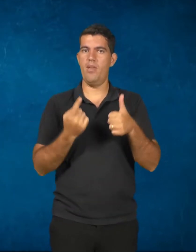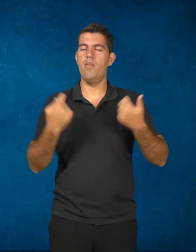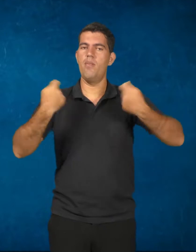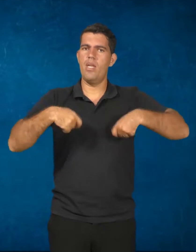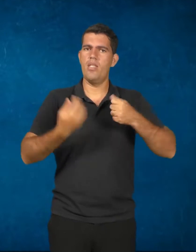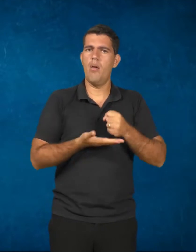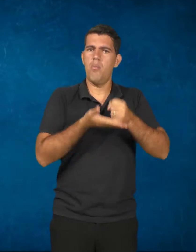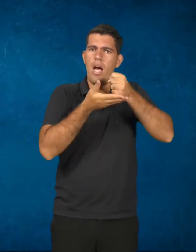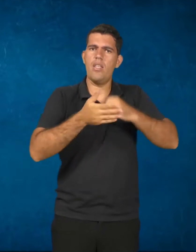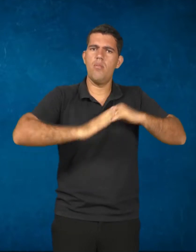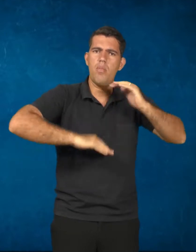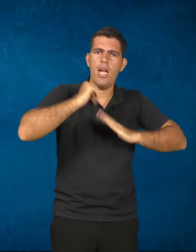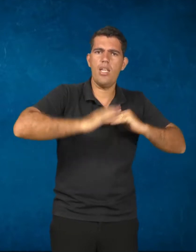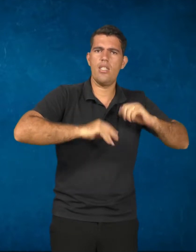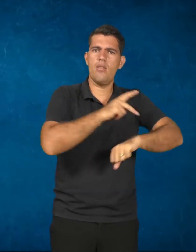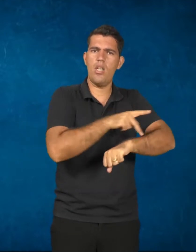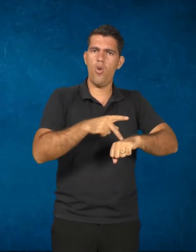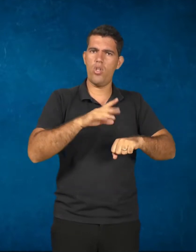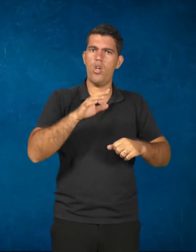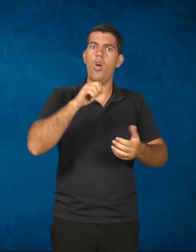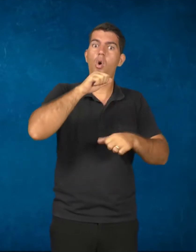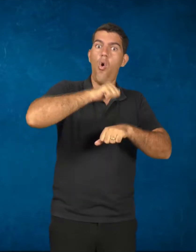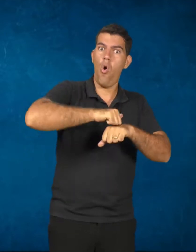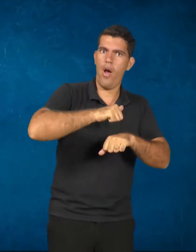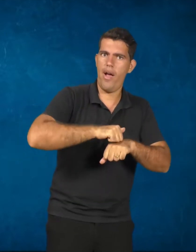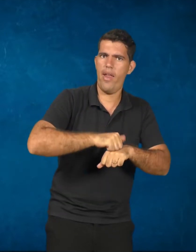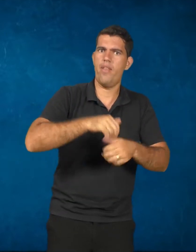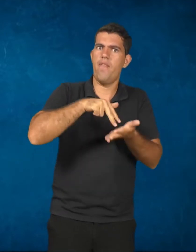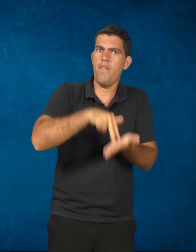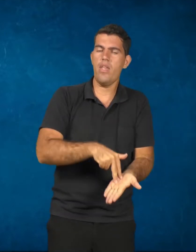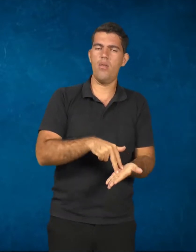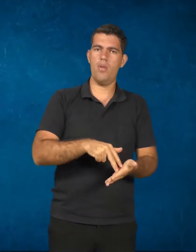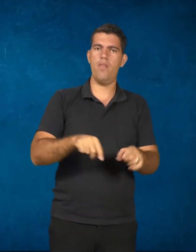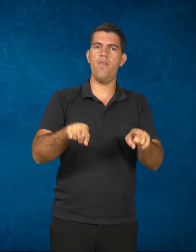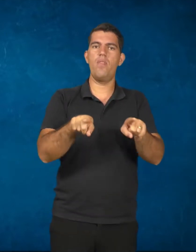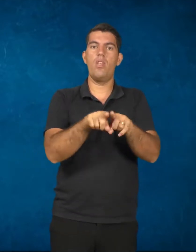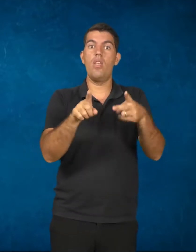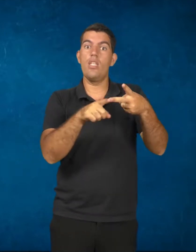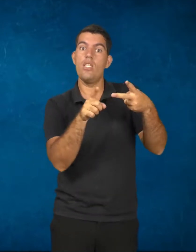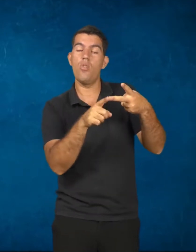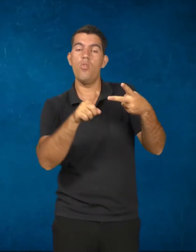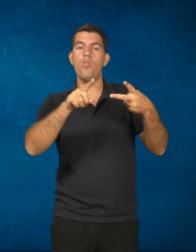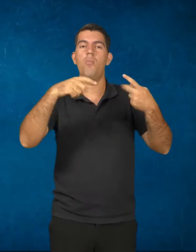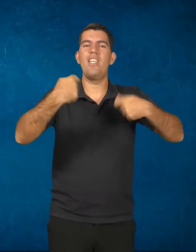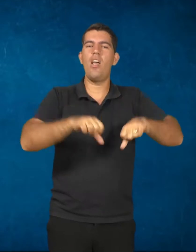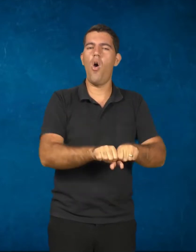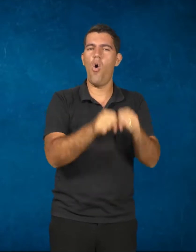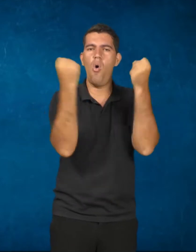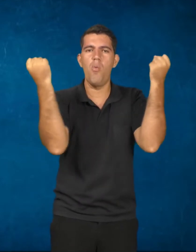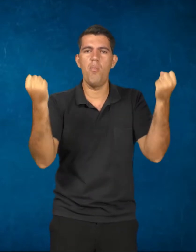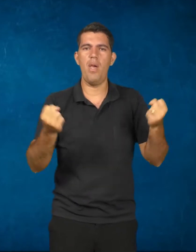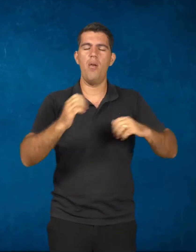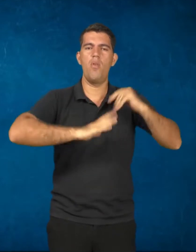práticas pedagógicas concretas. Segundo, ela deve romper com a profissionalização estreita,